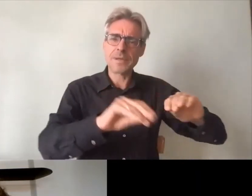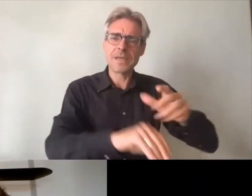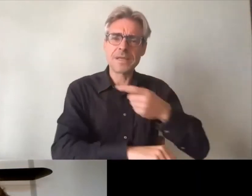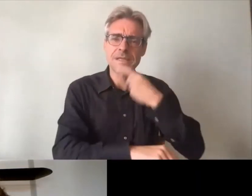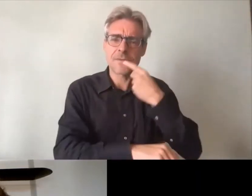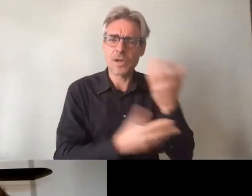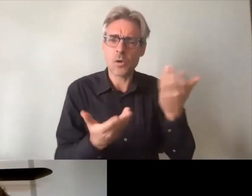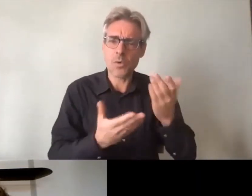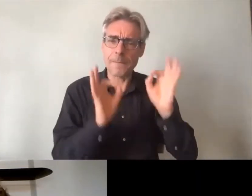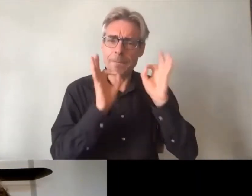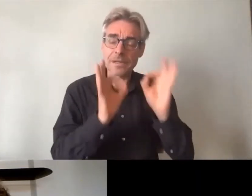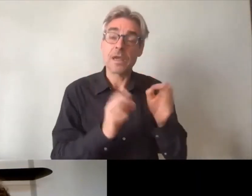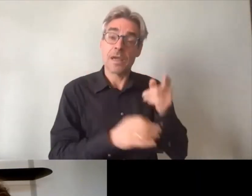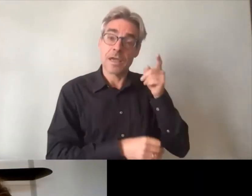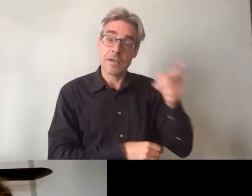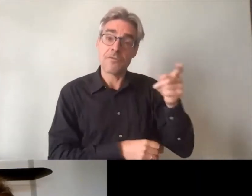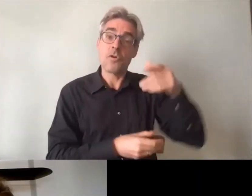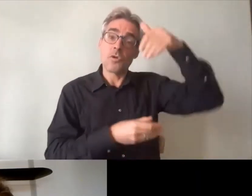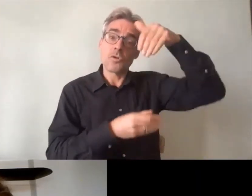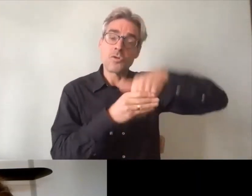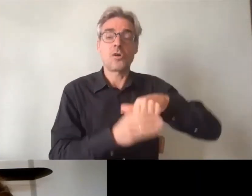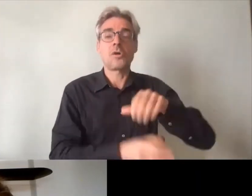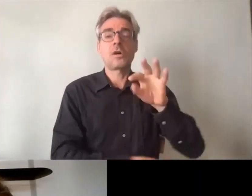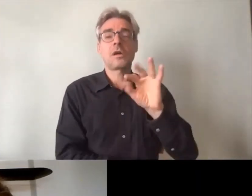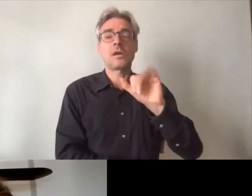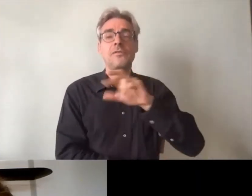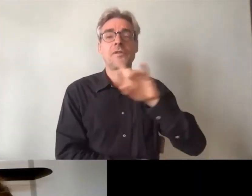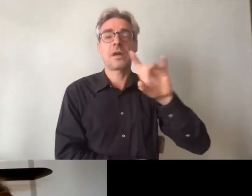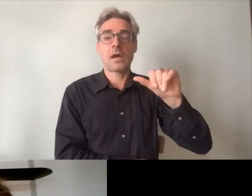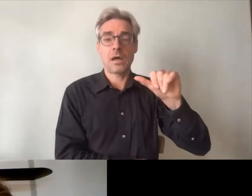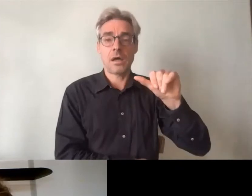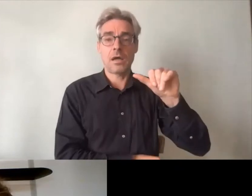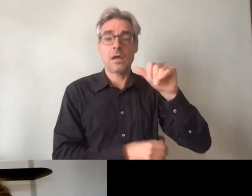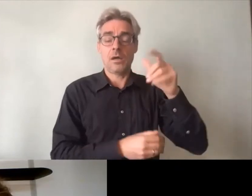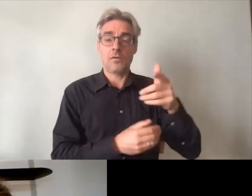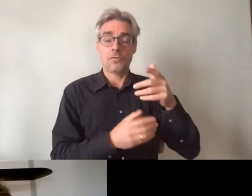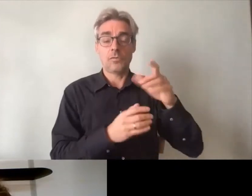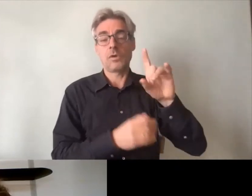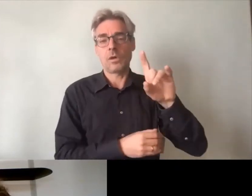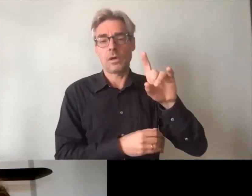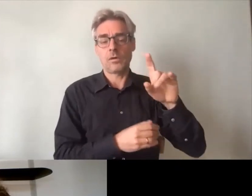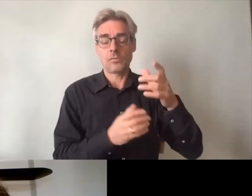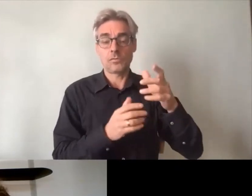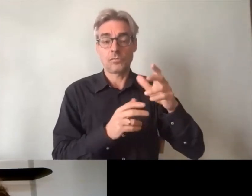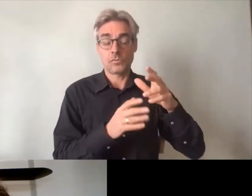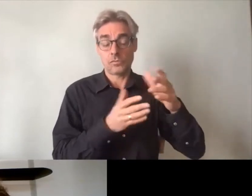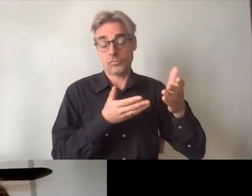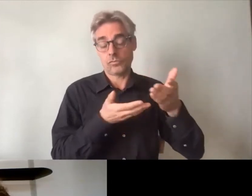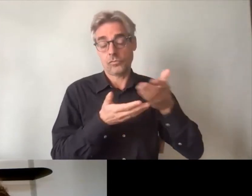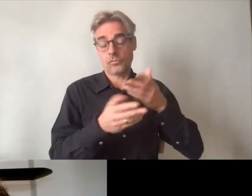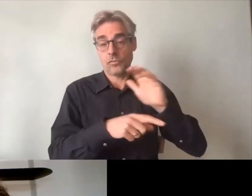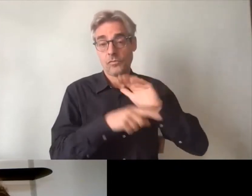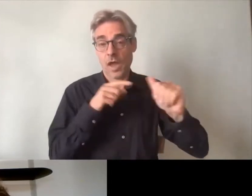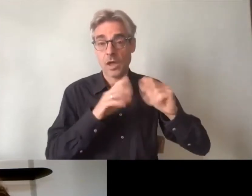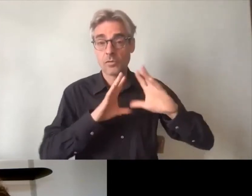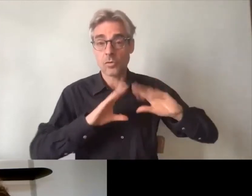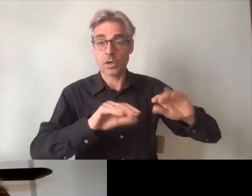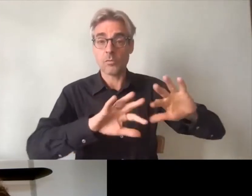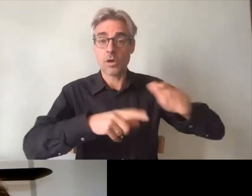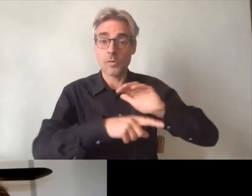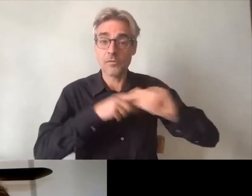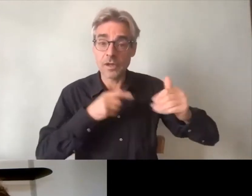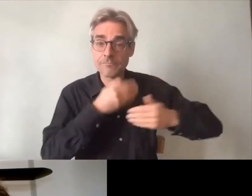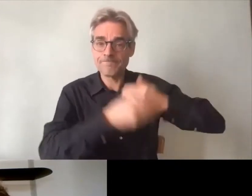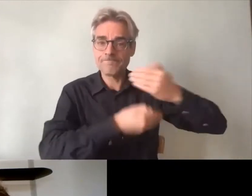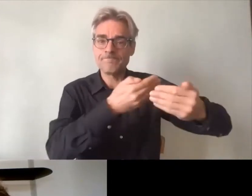vous, à la Fondation internationale de recherche appliquée, vous appliquez ce système ? Et quels principes vous mettez en exergue